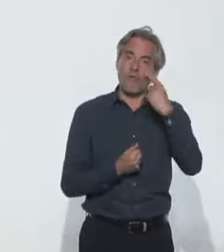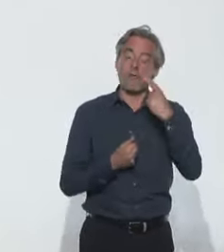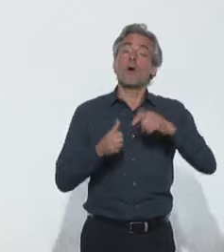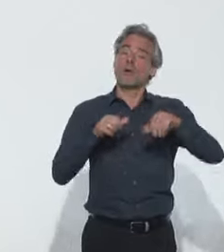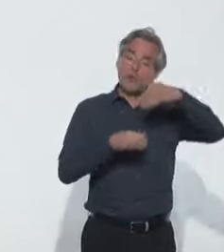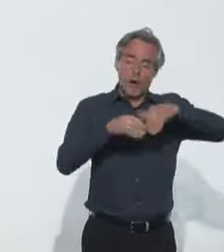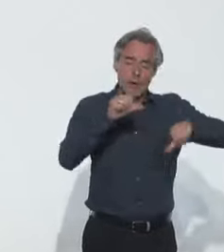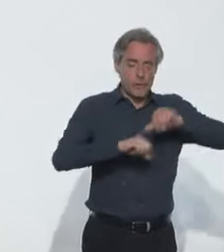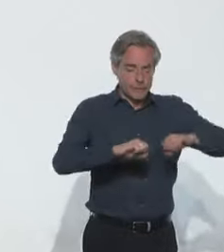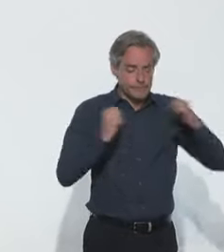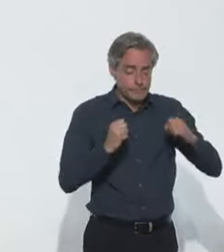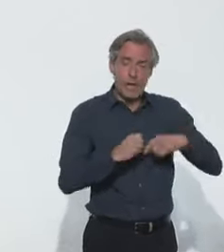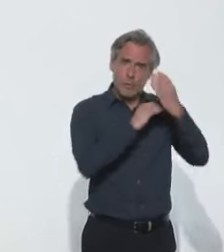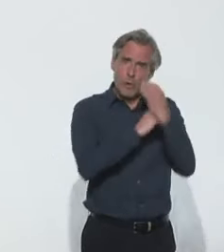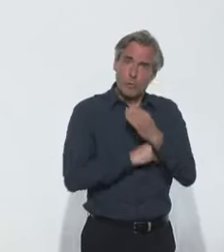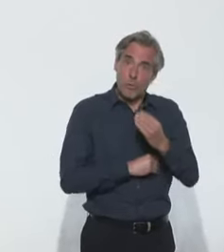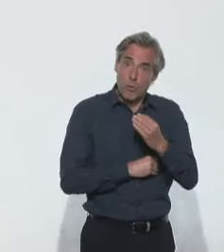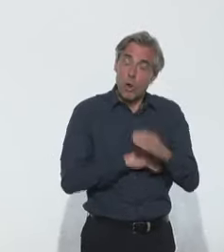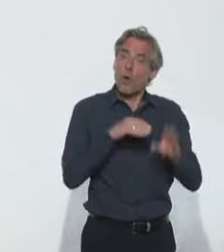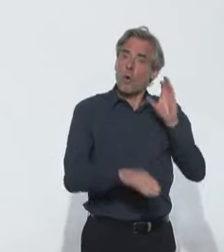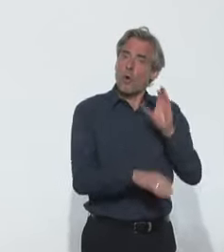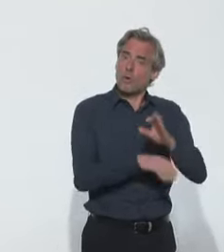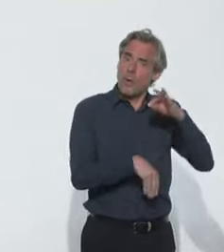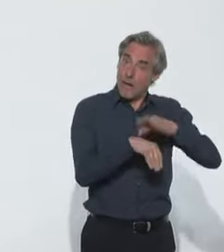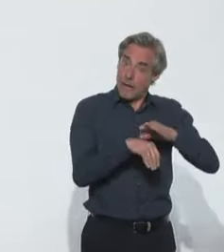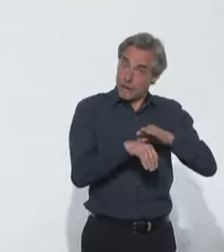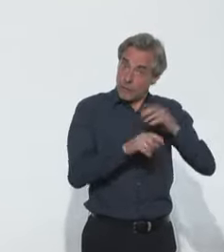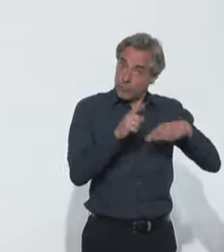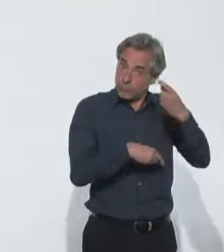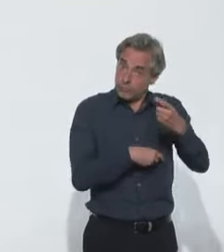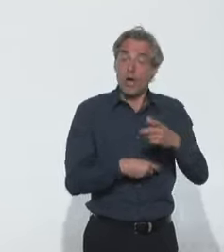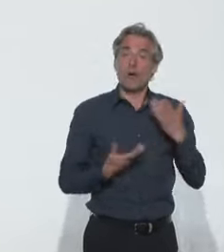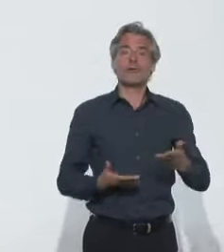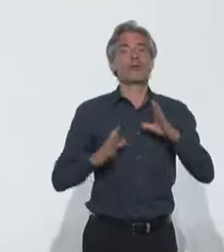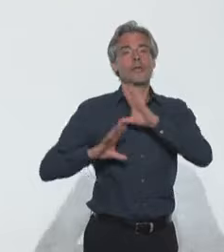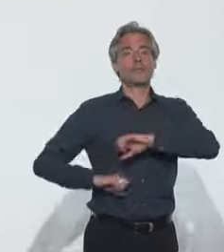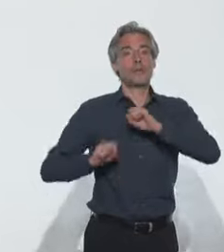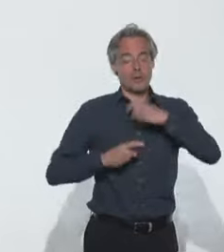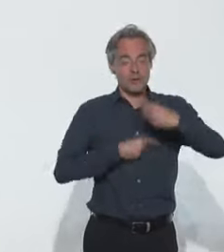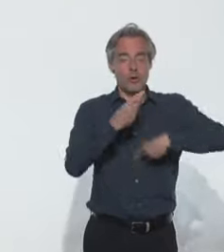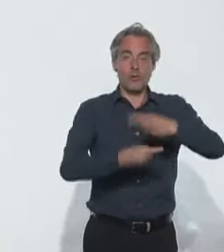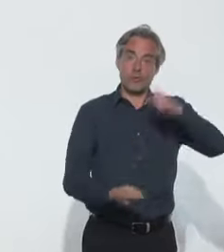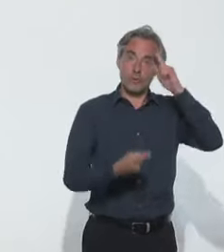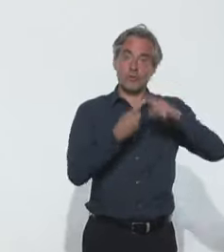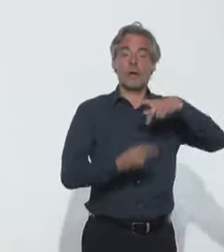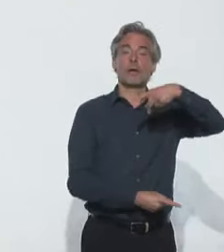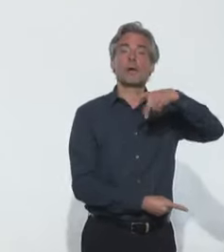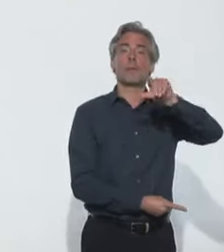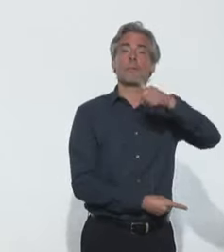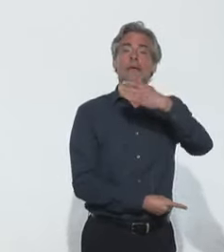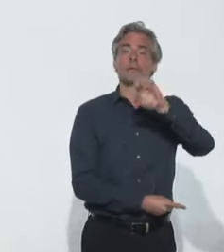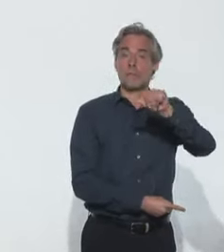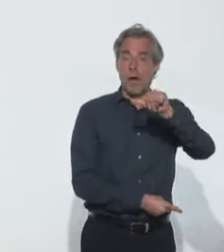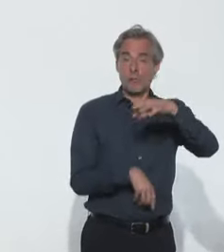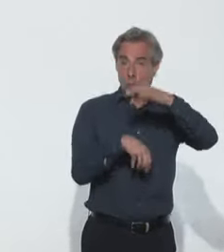de laboratoire, ces anticorps protègent contre la maladie. Et vous savez que nous avons des essais en cours d'ailleurs sur ce qu'on appelle le plasma de convalescence,